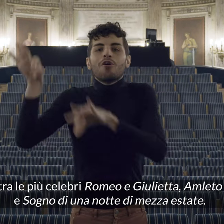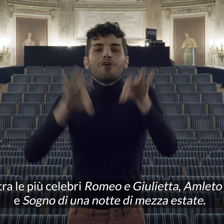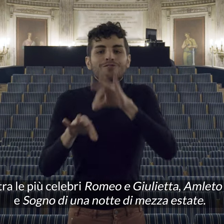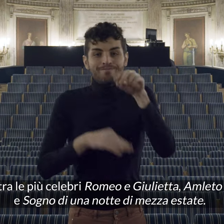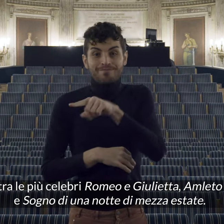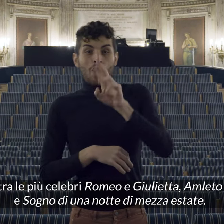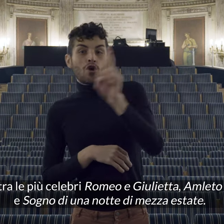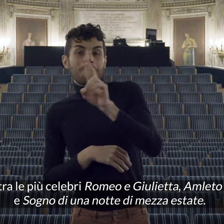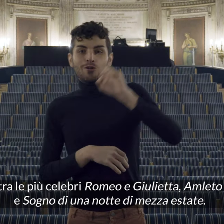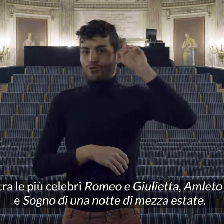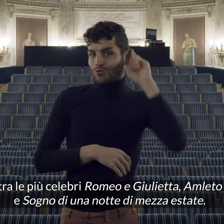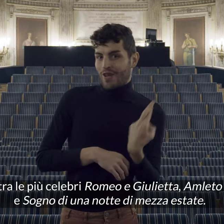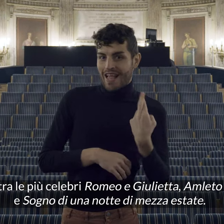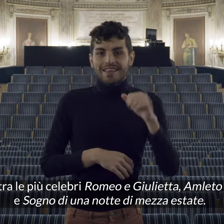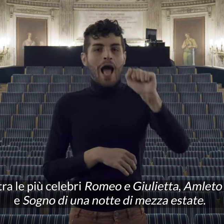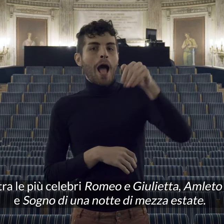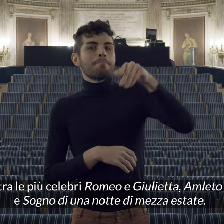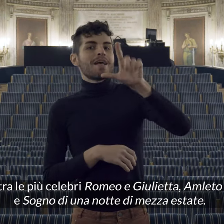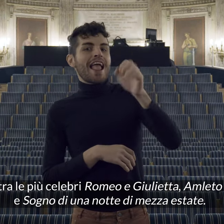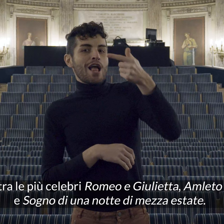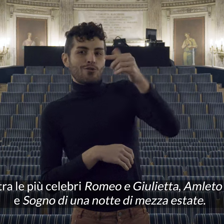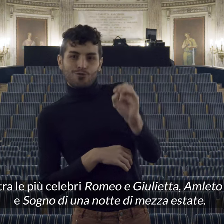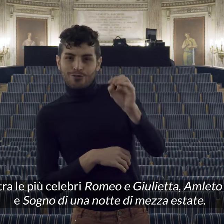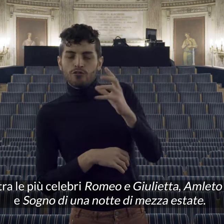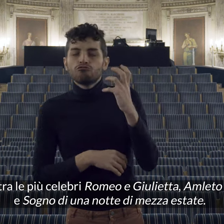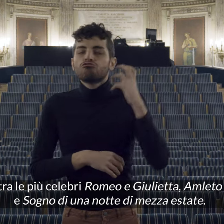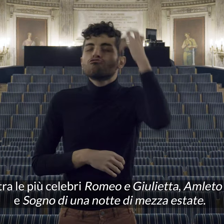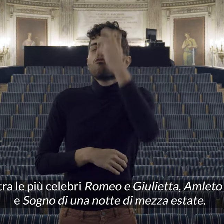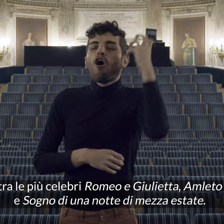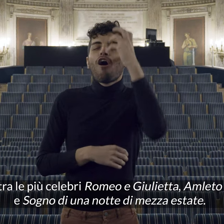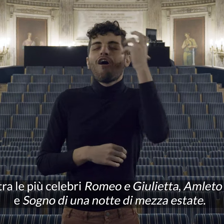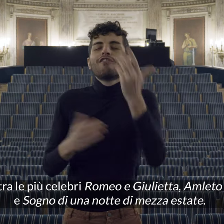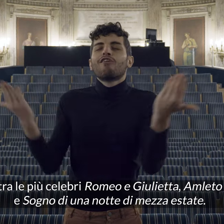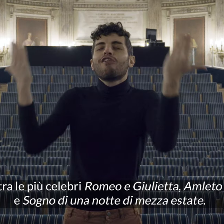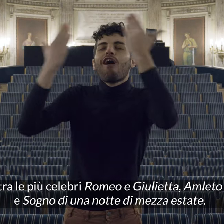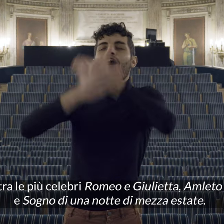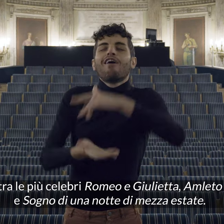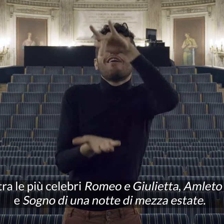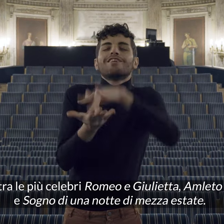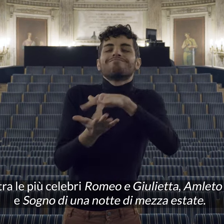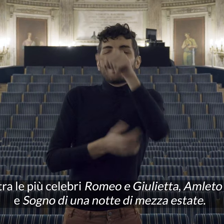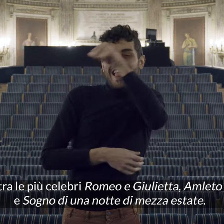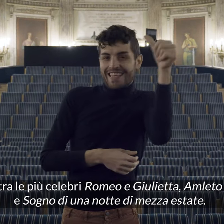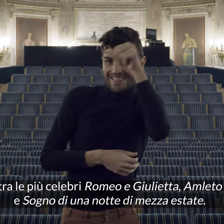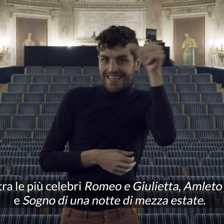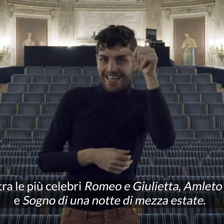romeo e giulietta amleto e sogno di una notte di mezza estate